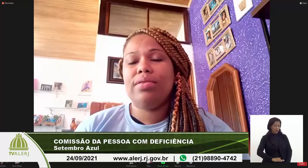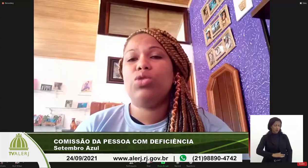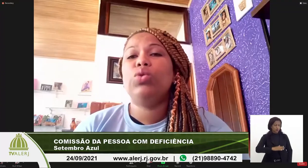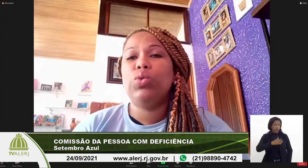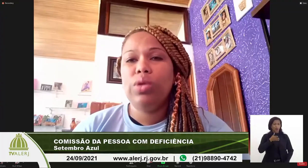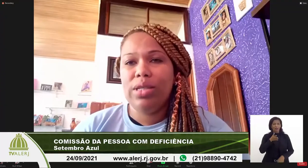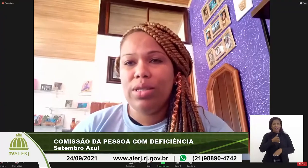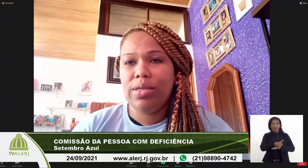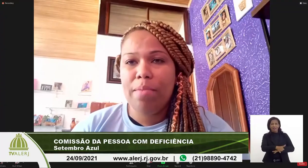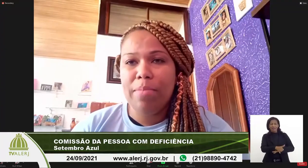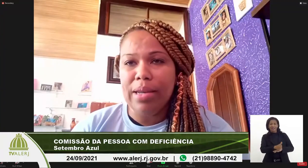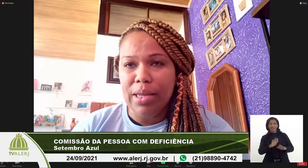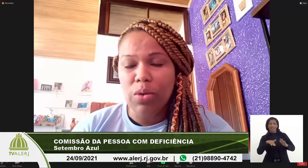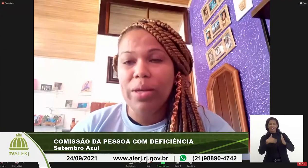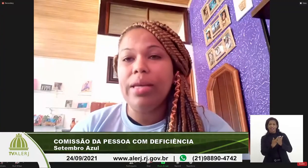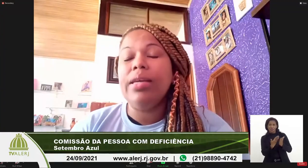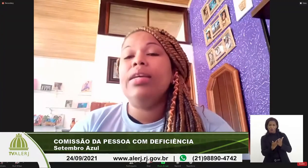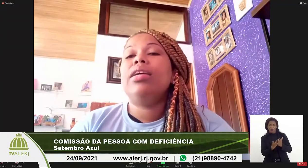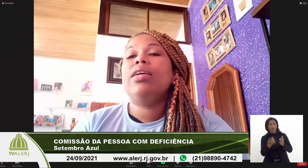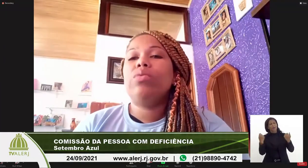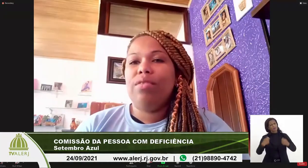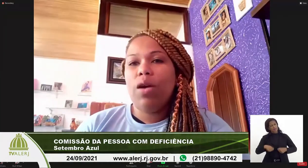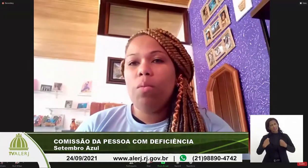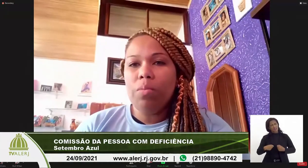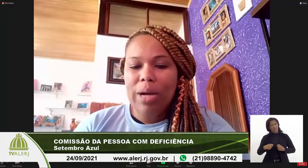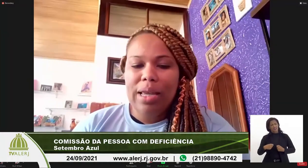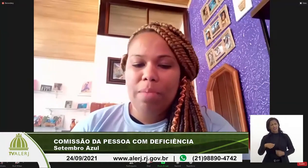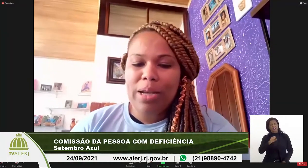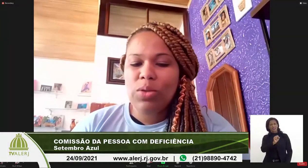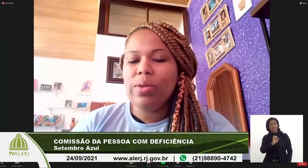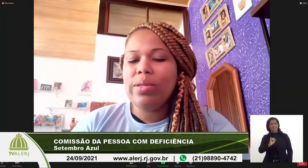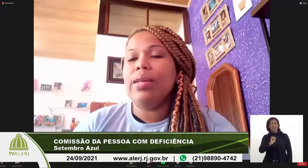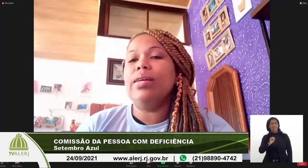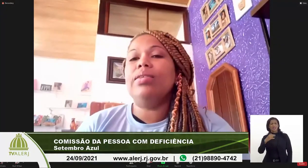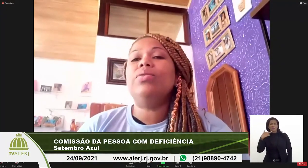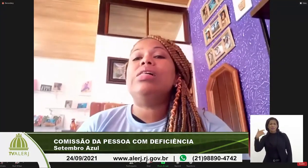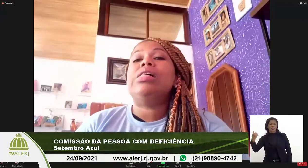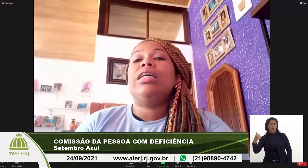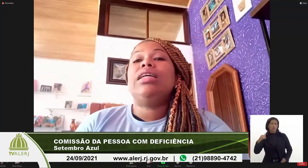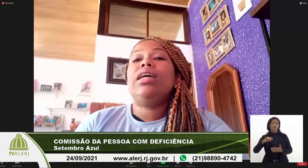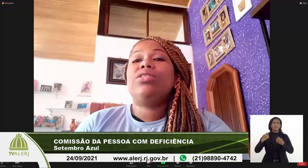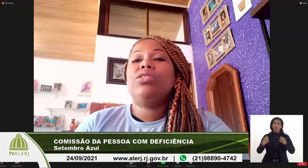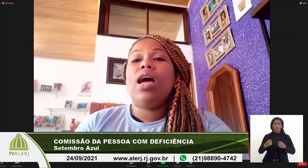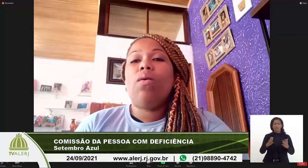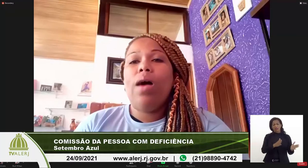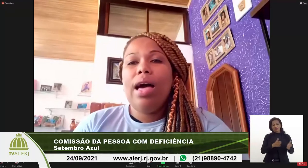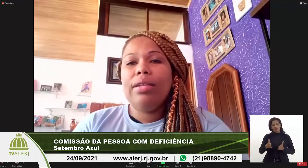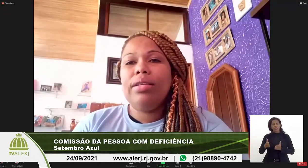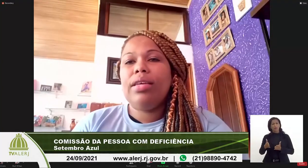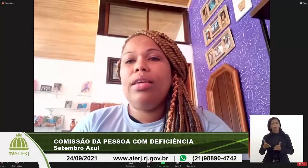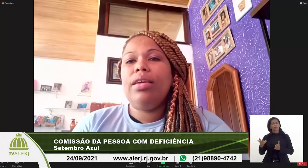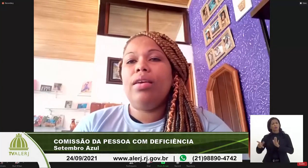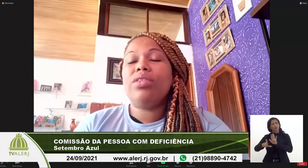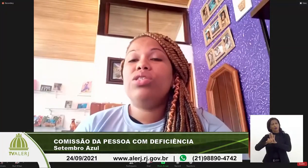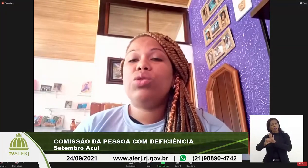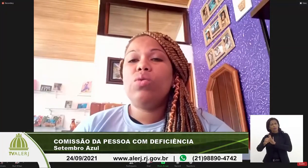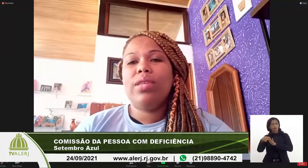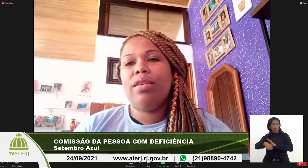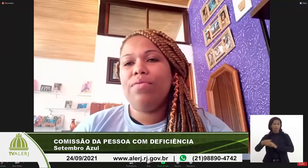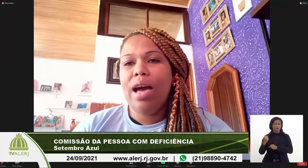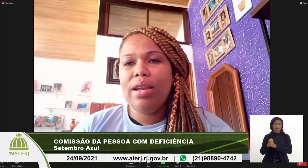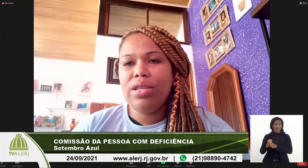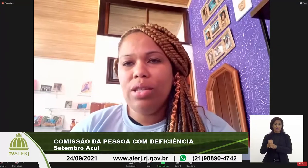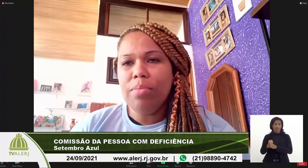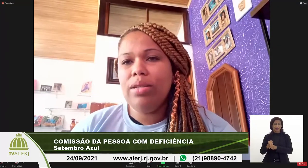tem que ter essa estrutura de ser bilíngue, inclusive é uma lei que passou esse ano, e a gente aguarda que a gente